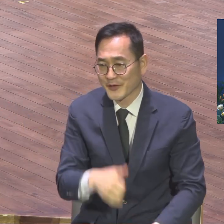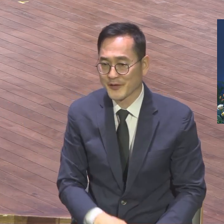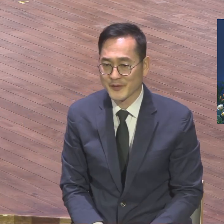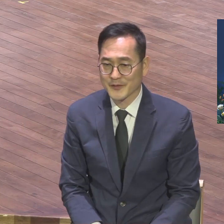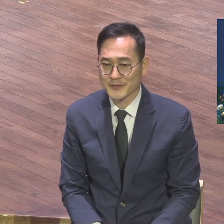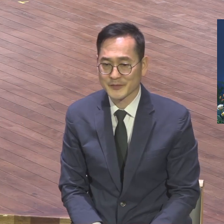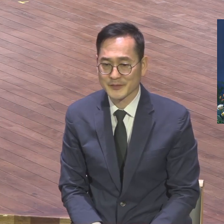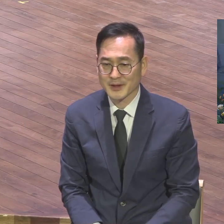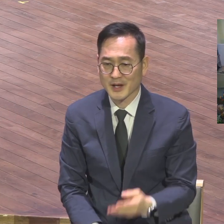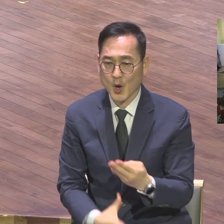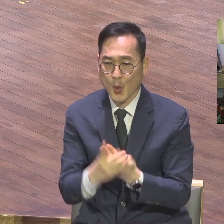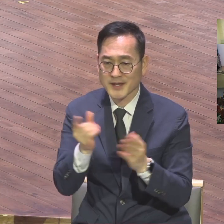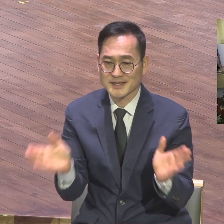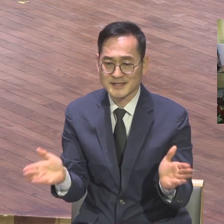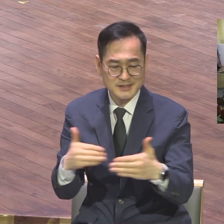원리스홀입니다. 원리스홀